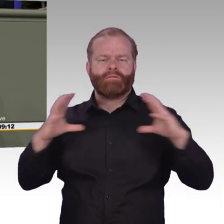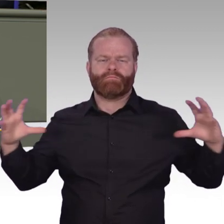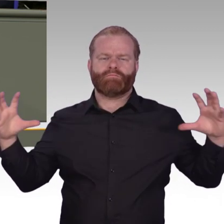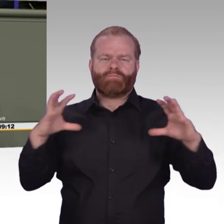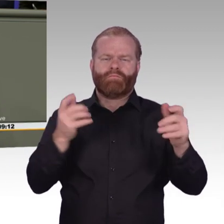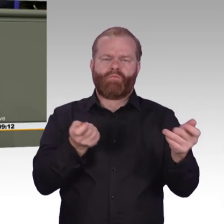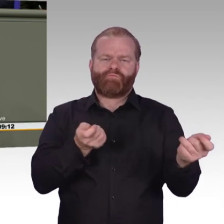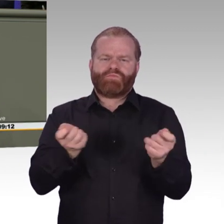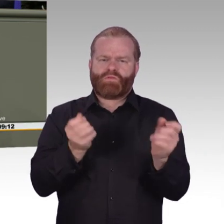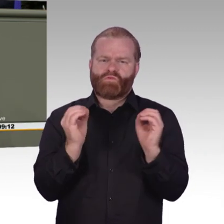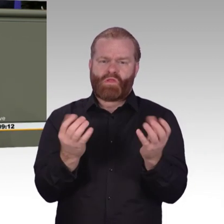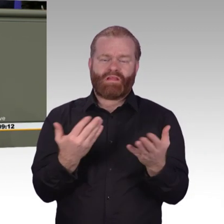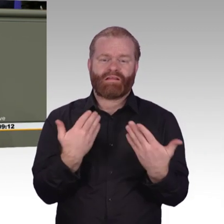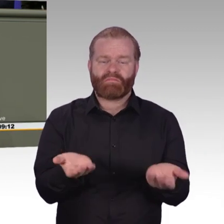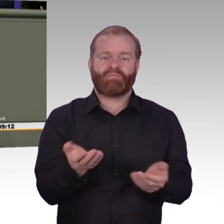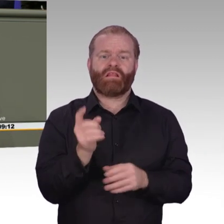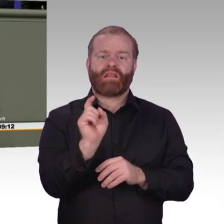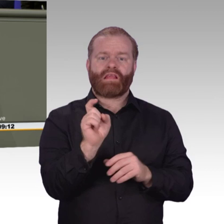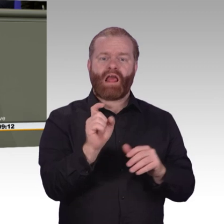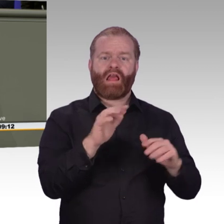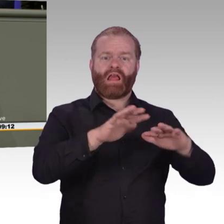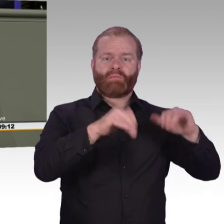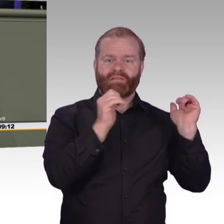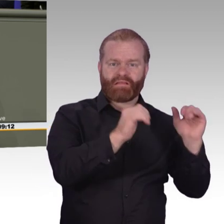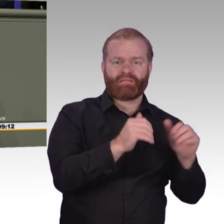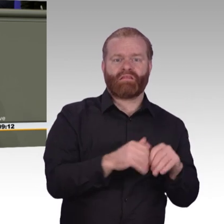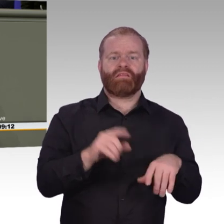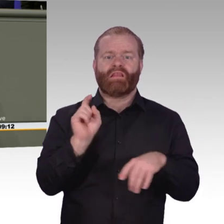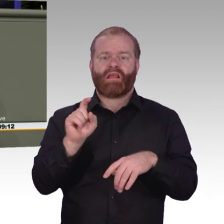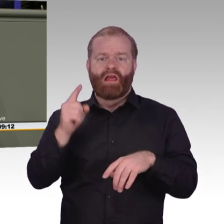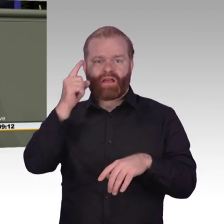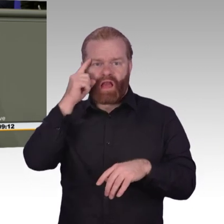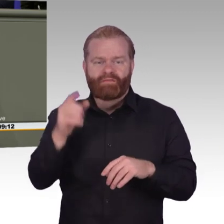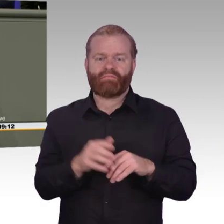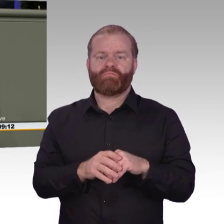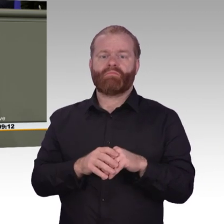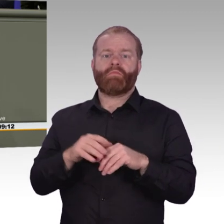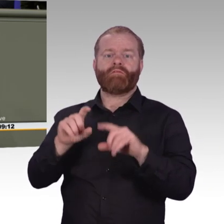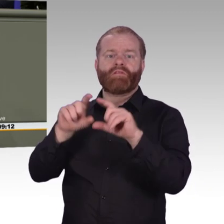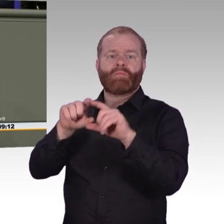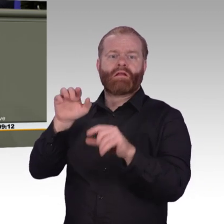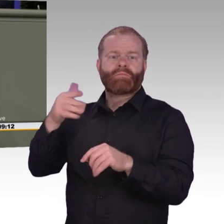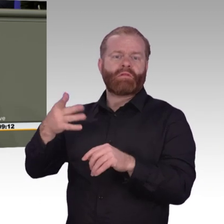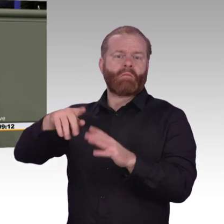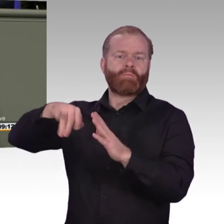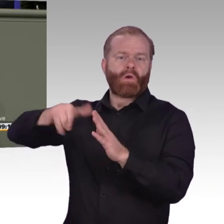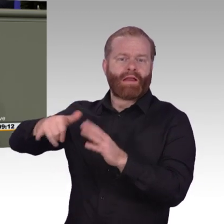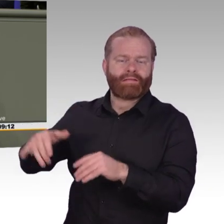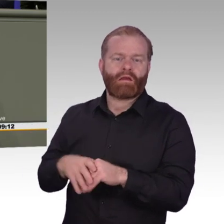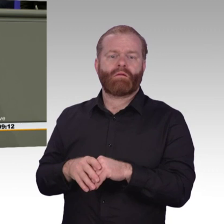Sachen Digitalisierung, die wir seit Jahren hören, nicht umgesetzt werden. Etwas zur Chefsache zu erklären, meine Damen und Herren von der Regierungspark sieht wirklich anders